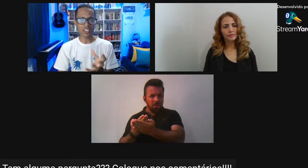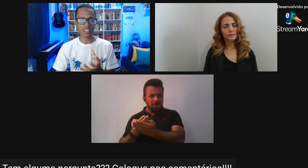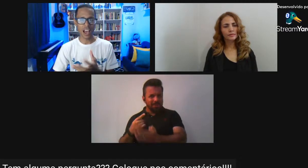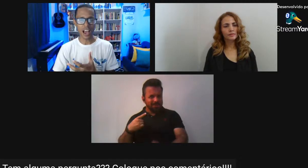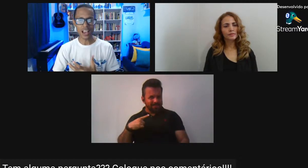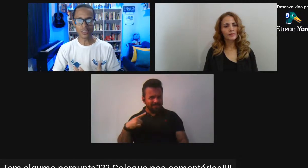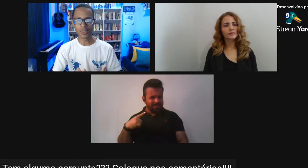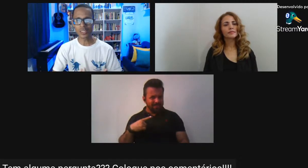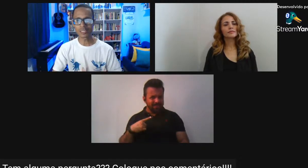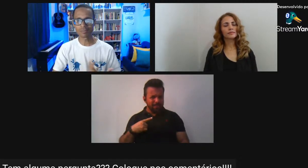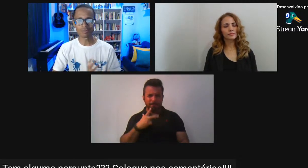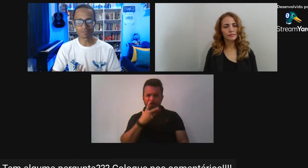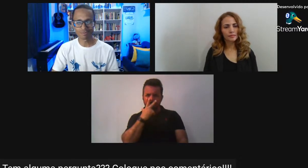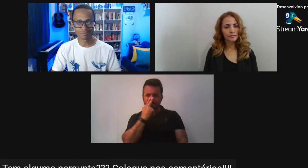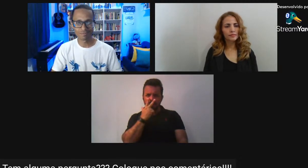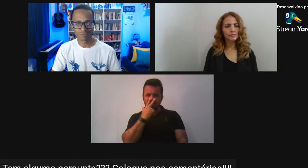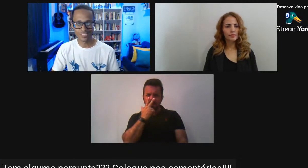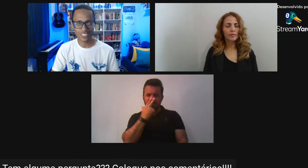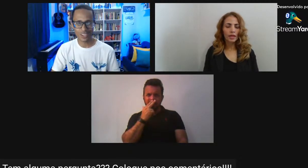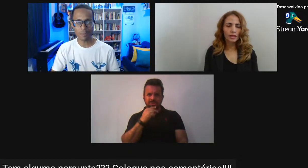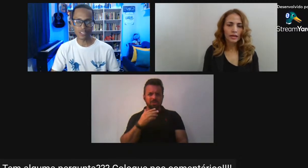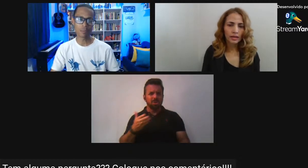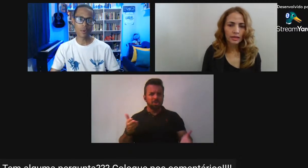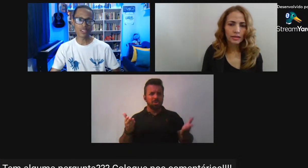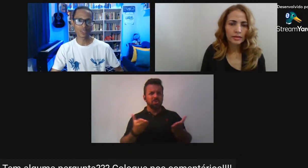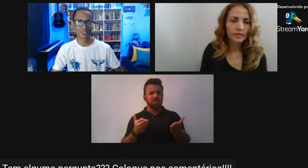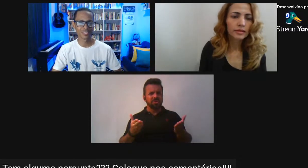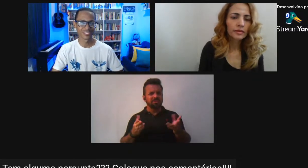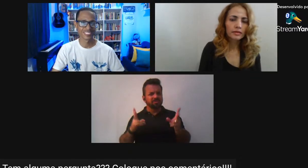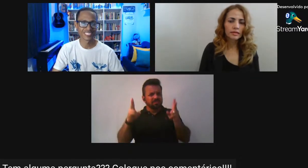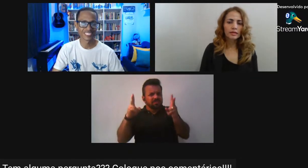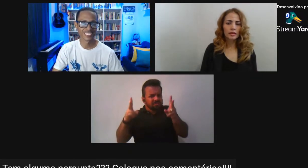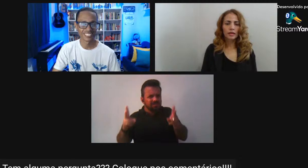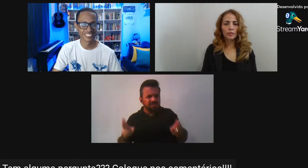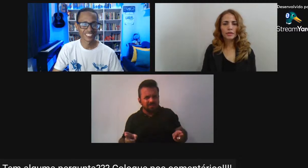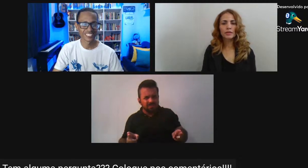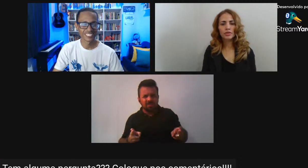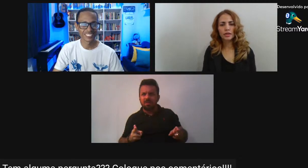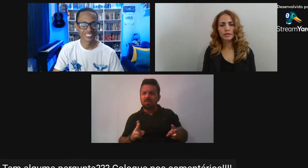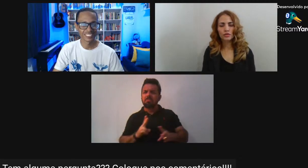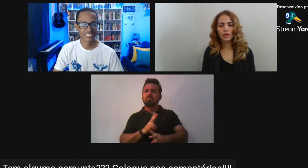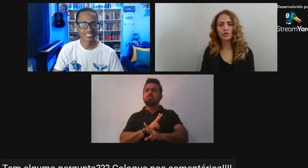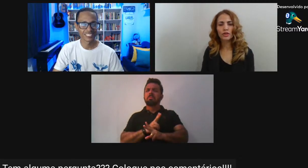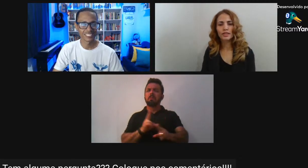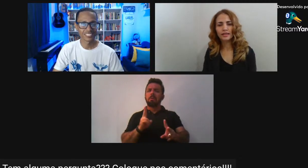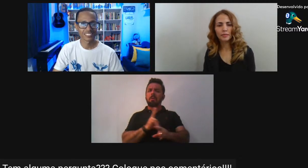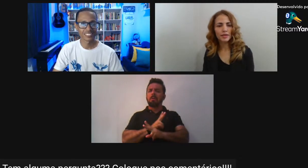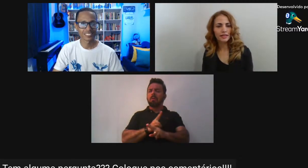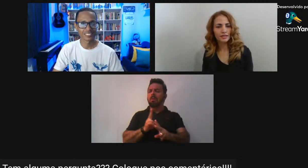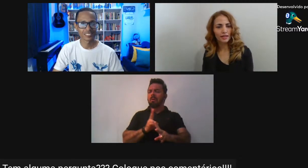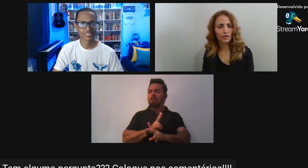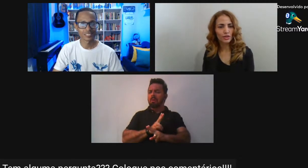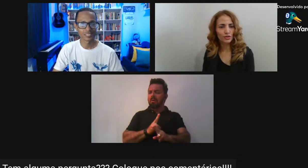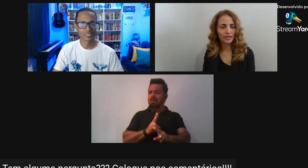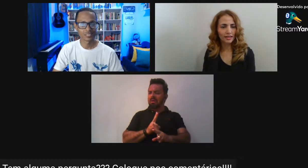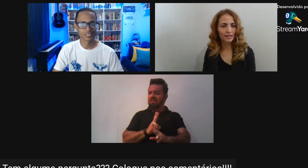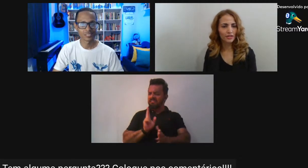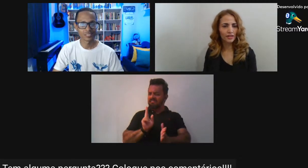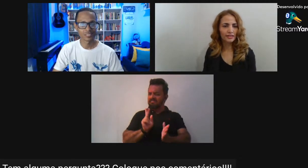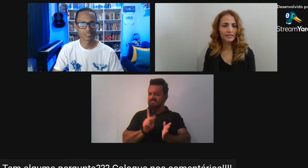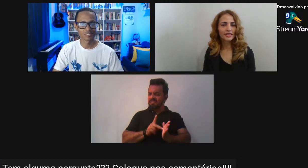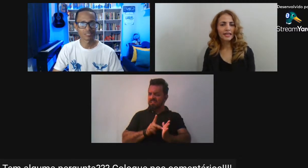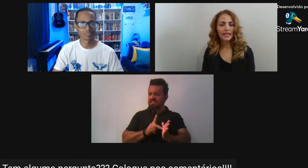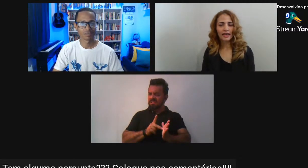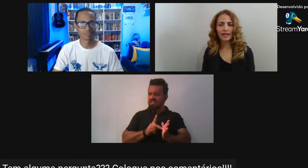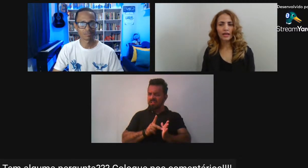é disfarçado Né Você já percebeu isso? Eu percebo sim Essas conexões Ainda presentes Na nossa sociedade